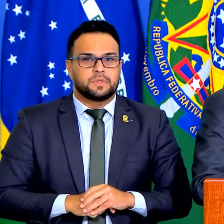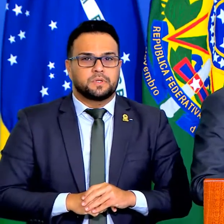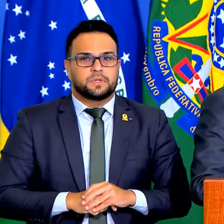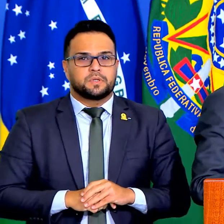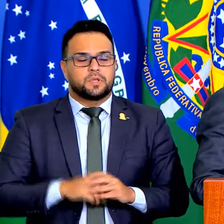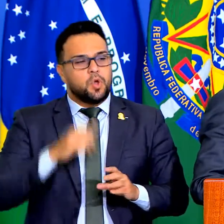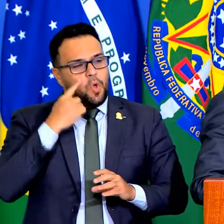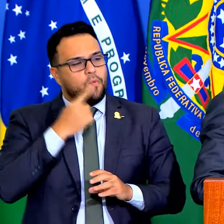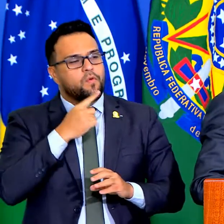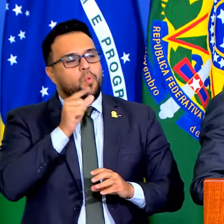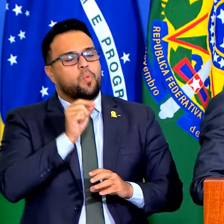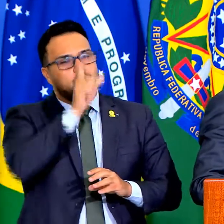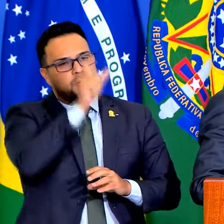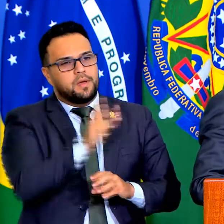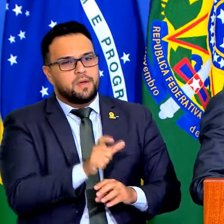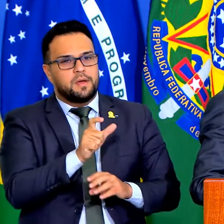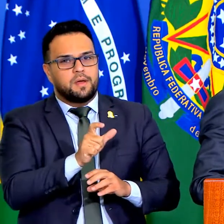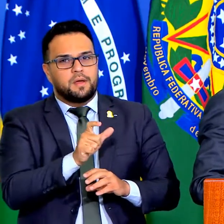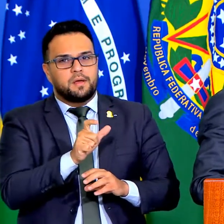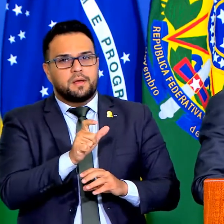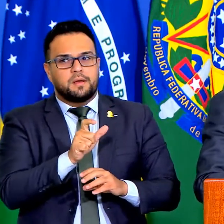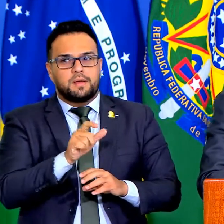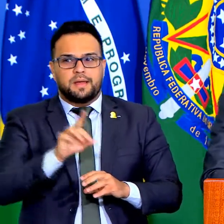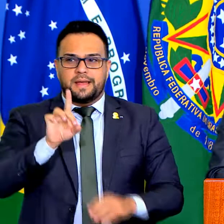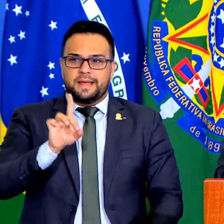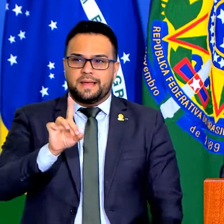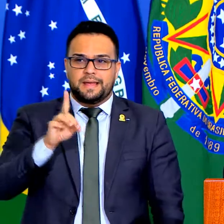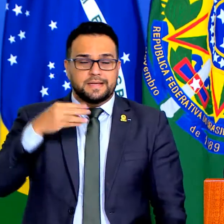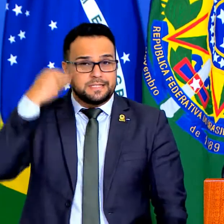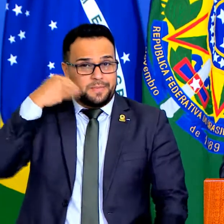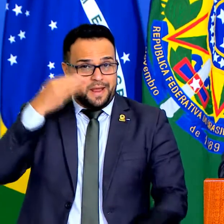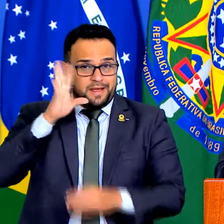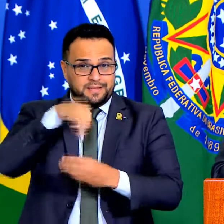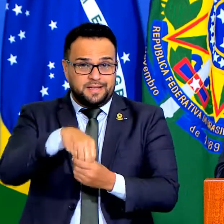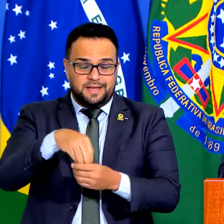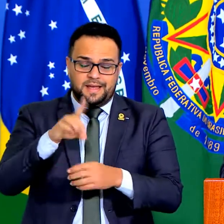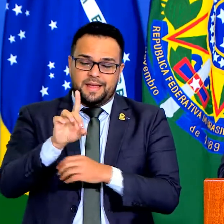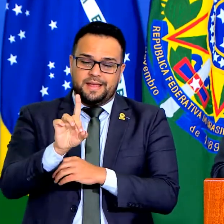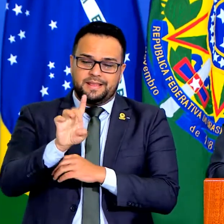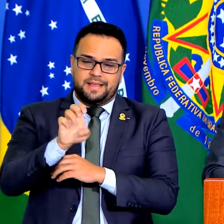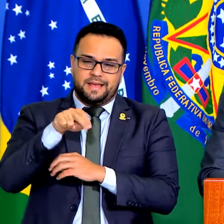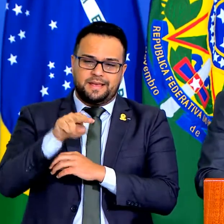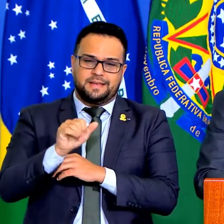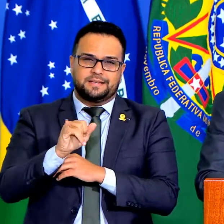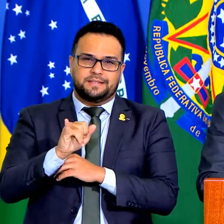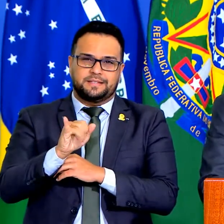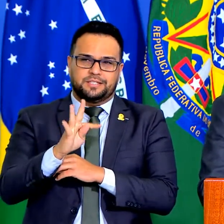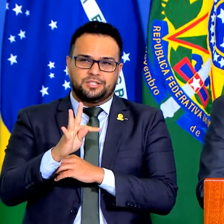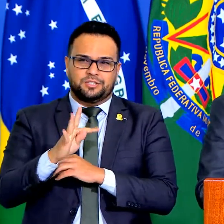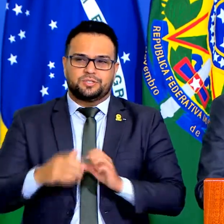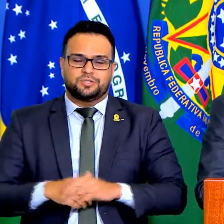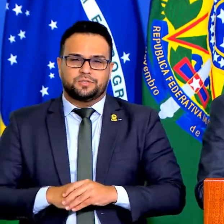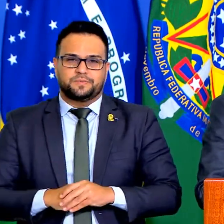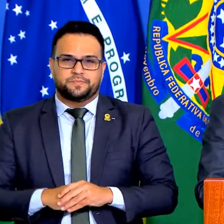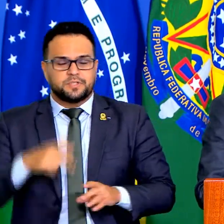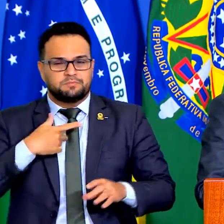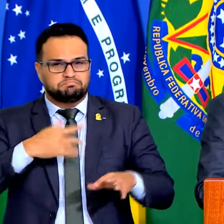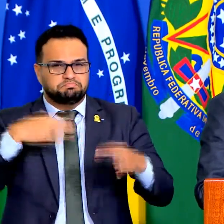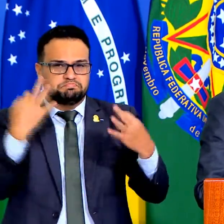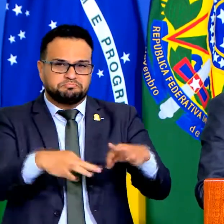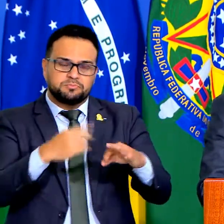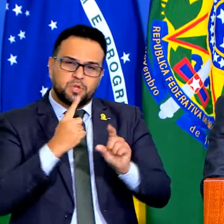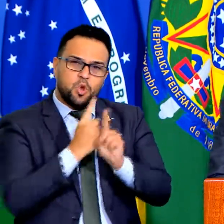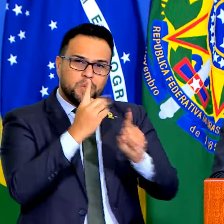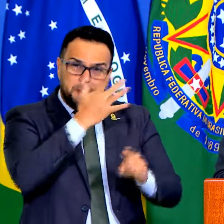na Comissão de Viação e Transporte, e no DENIT também. Tinha certeza que encontrei a